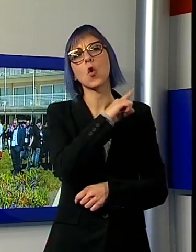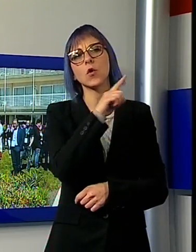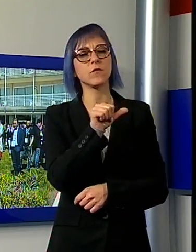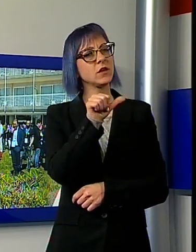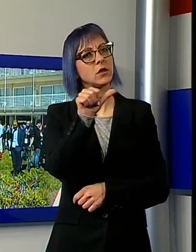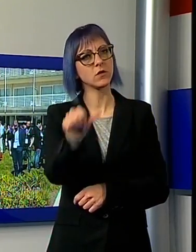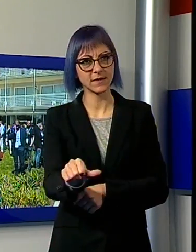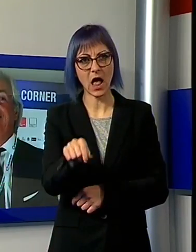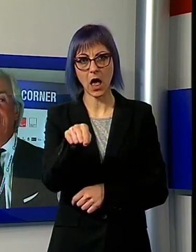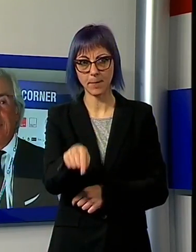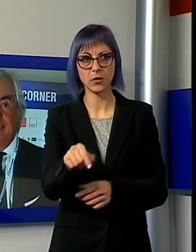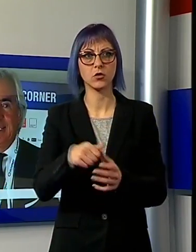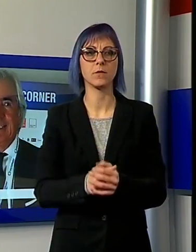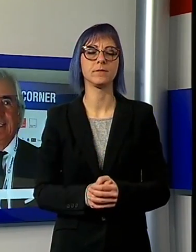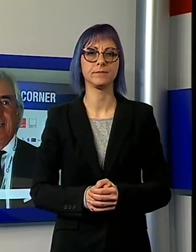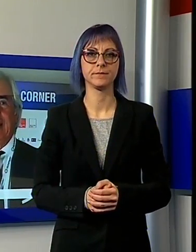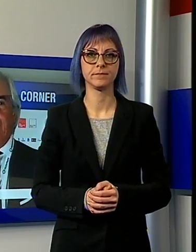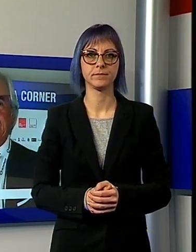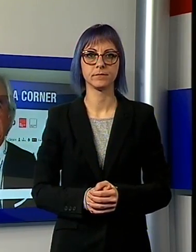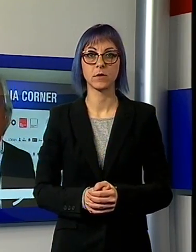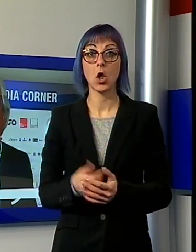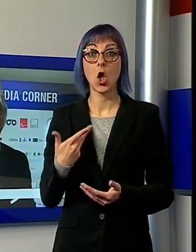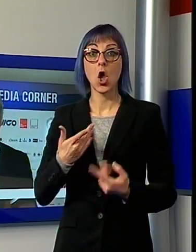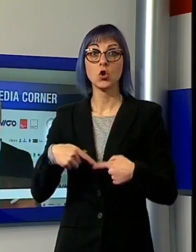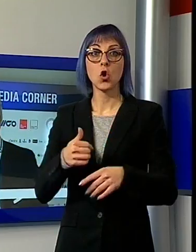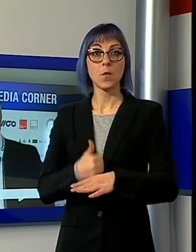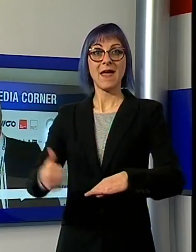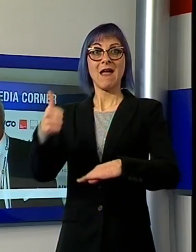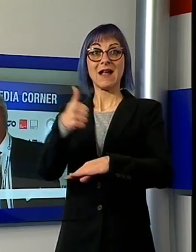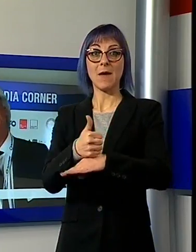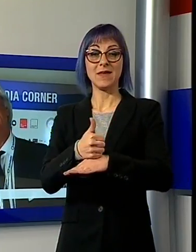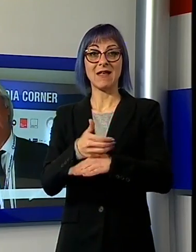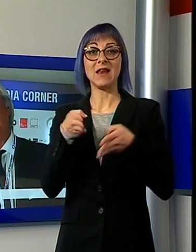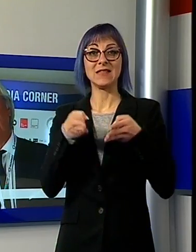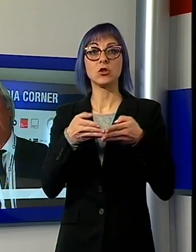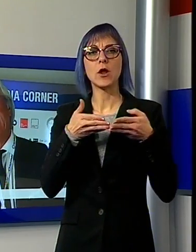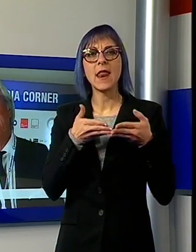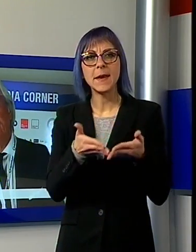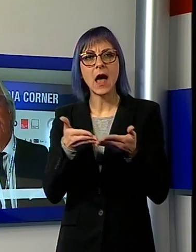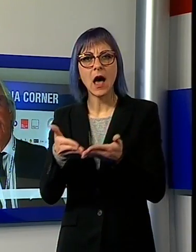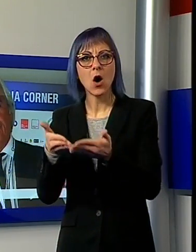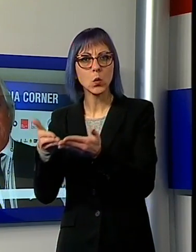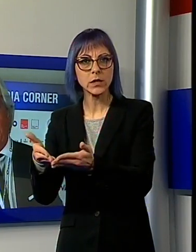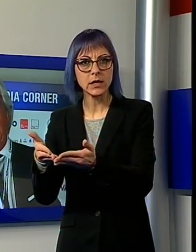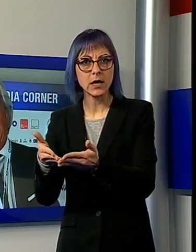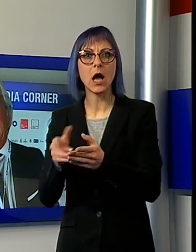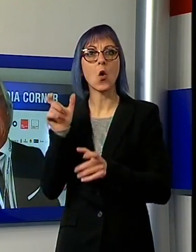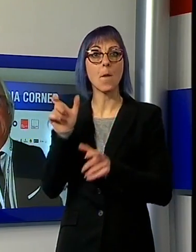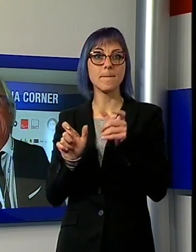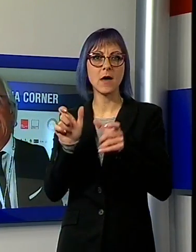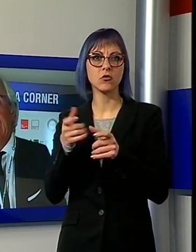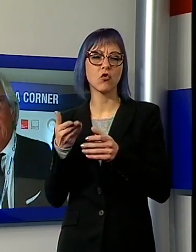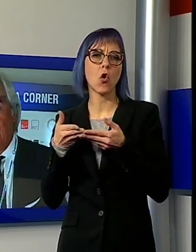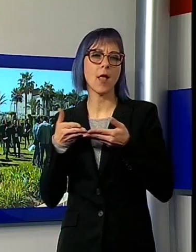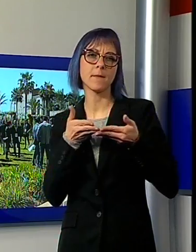di gala. Ci troviamo ad essere veramente la capitale della nautica e di coloro i quali vanno per male.